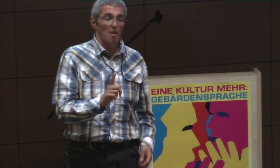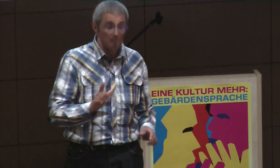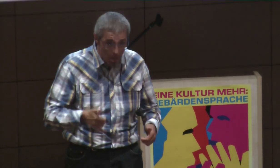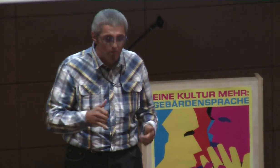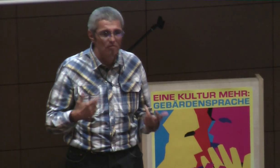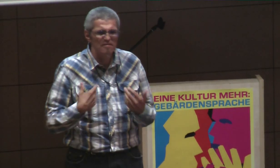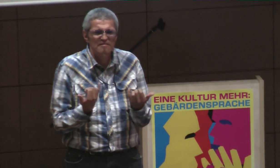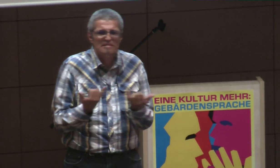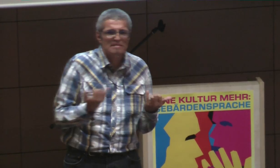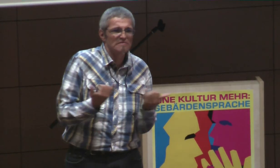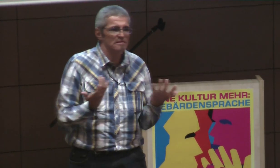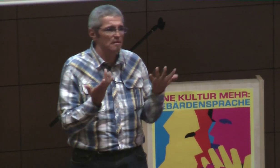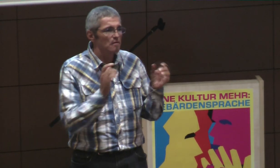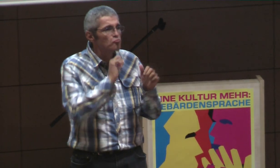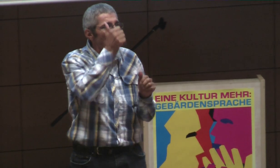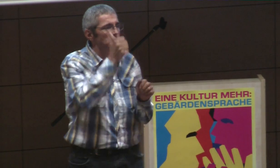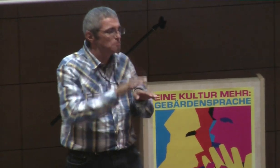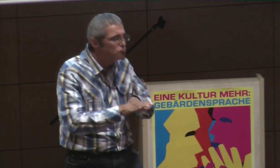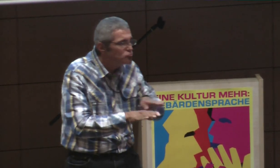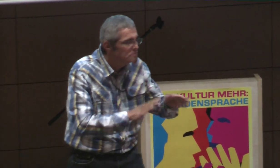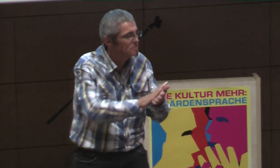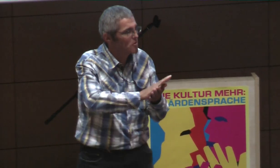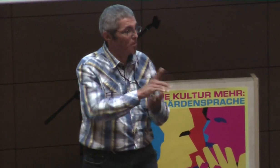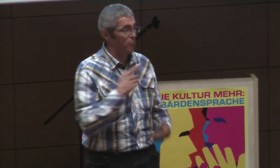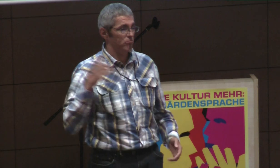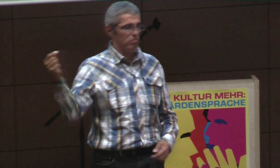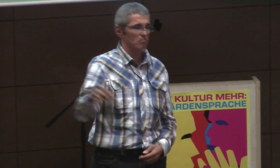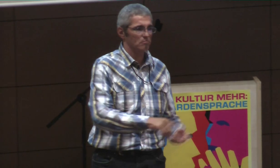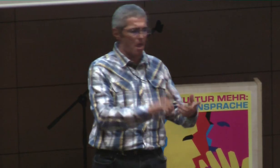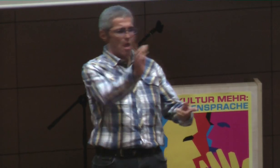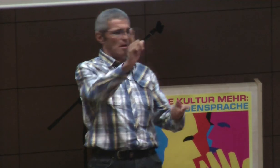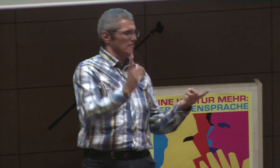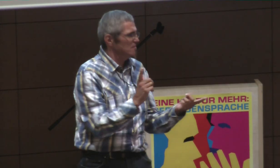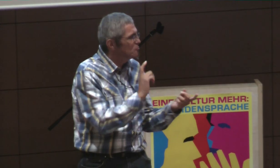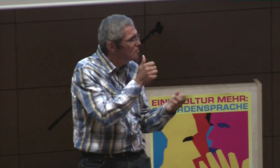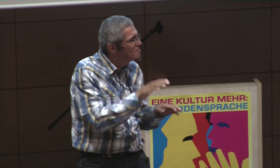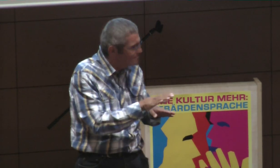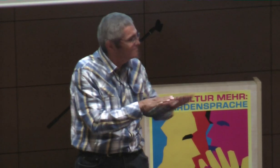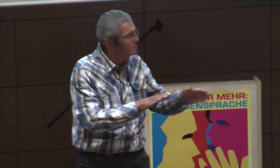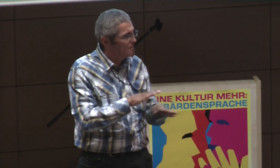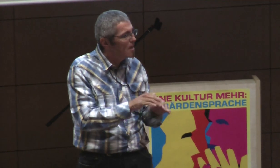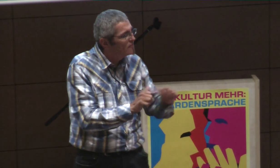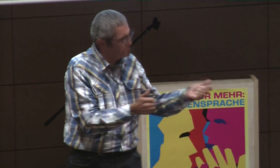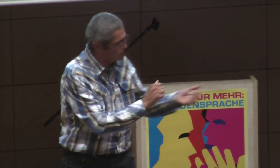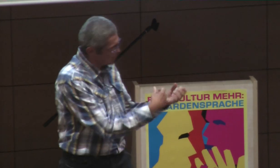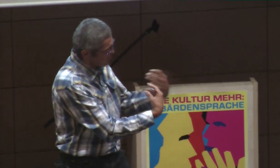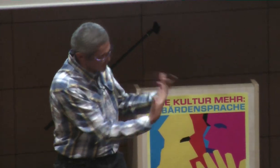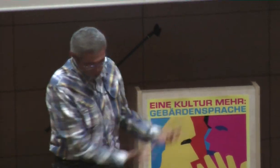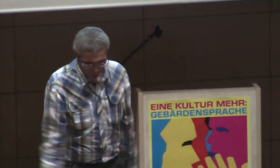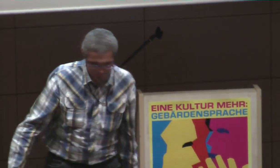aber, äh, die Frage ist, ob die Kosten übernommen werden, und was ist jetzt der erste Schritt, äh, dass man, dass man dann nicht da so eine Führung, äh, hervorruft,